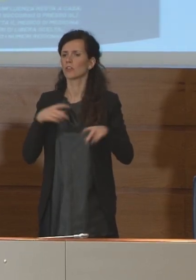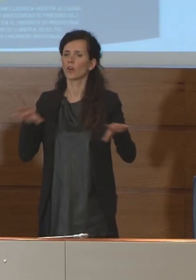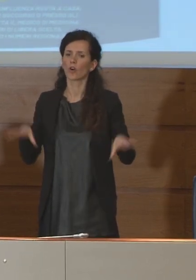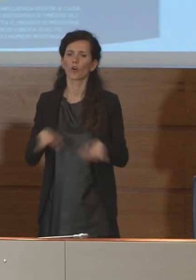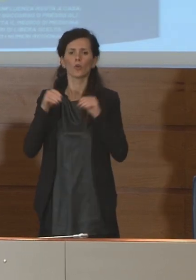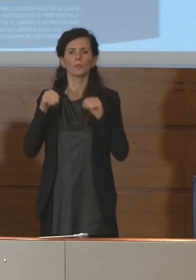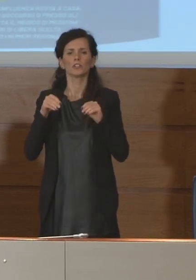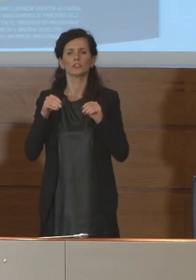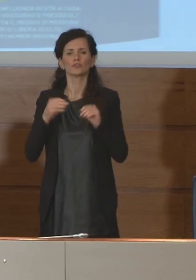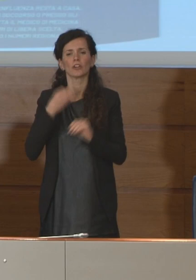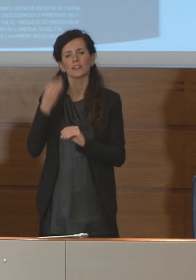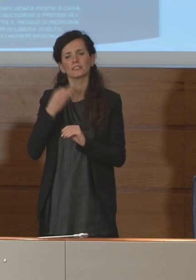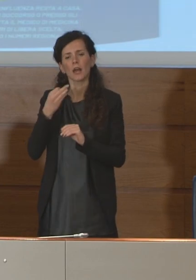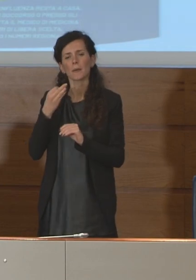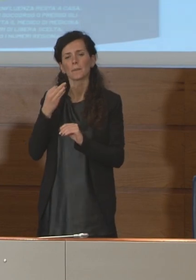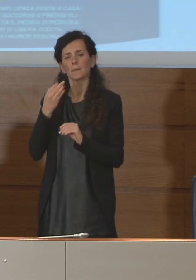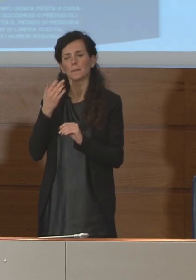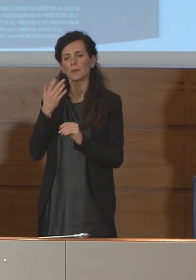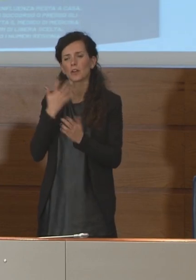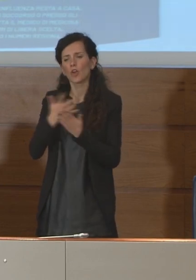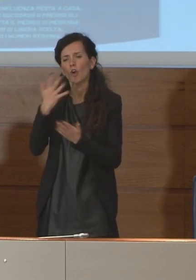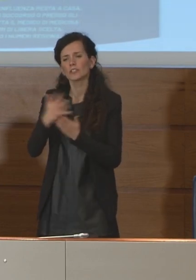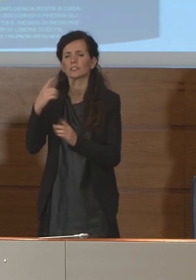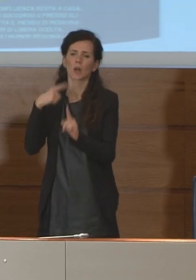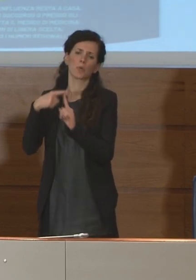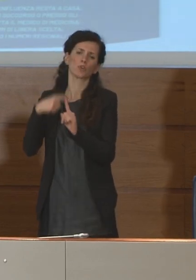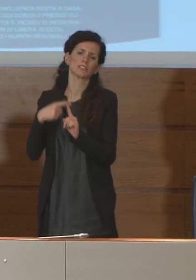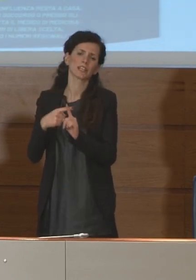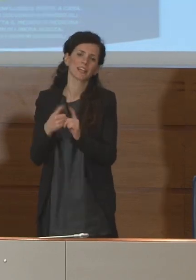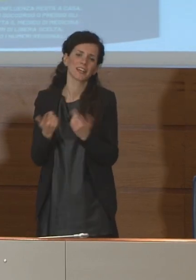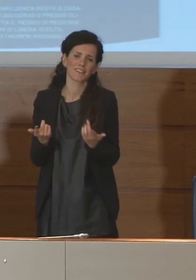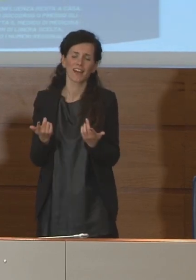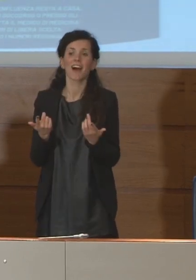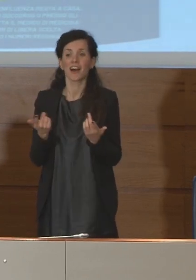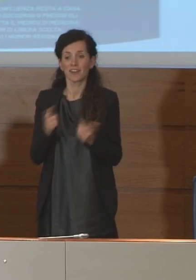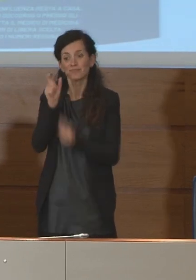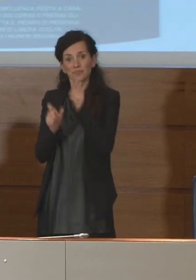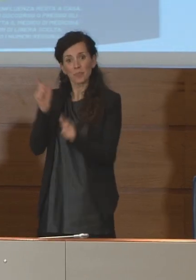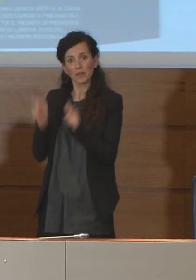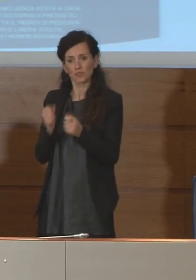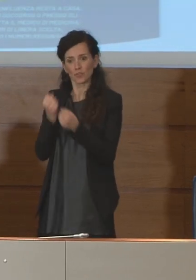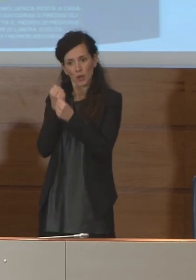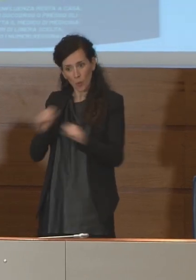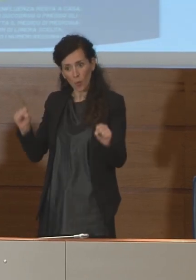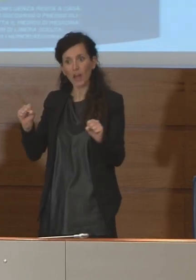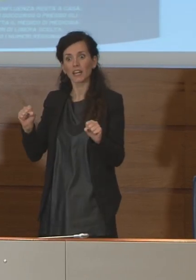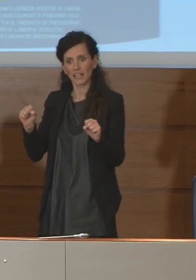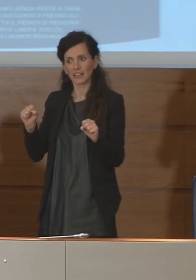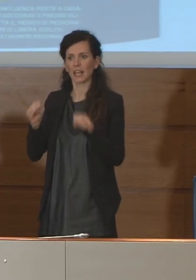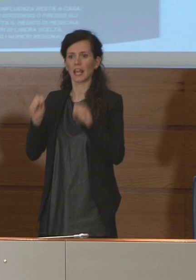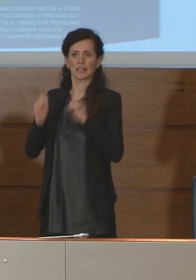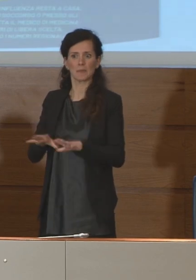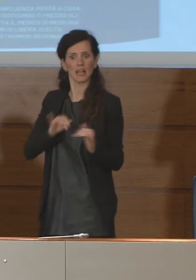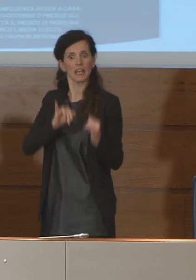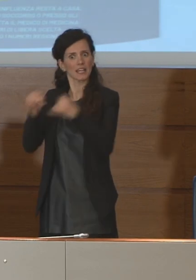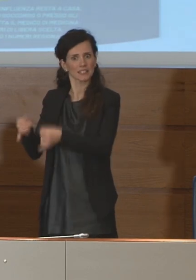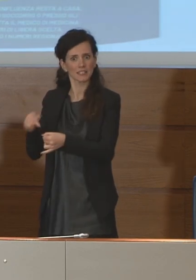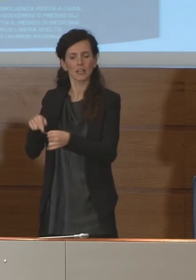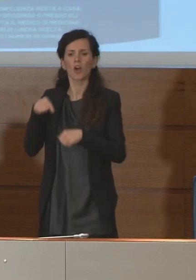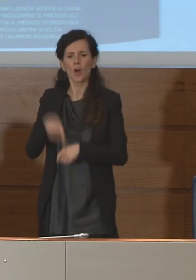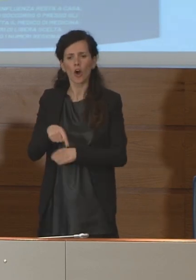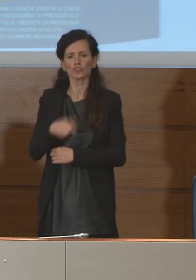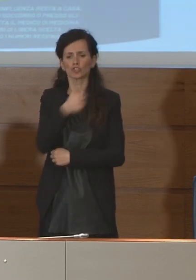con il dato positivo dei guariti, dimessi e guariti. Oggi abbiamo